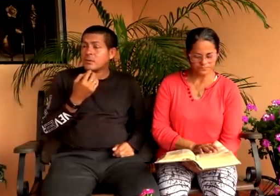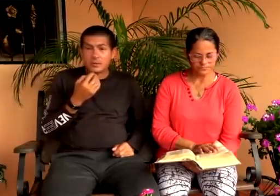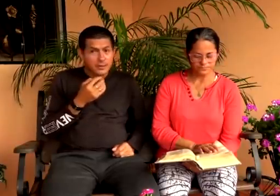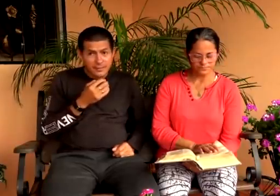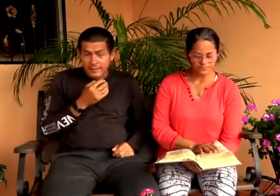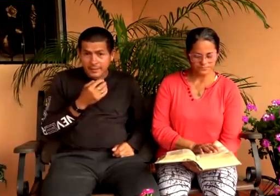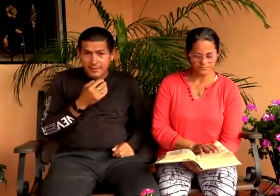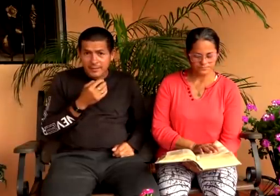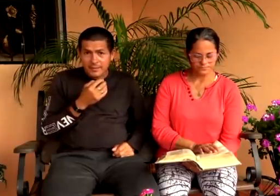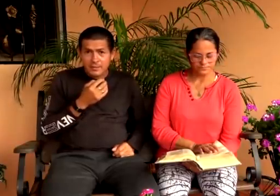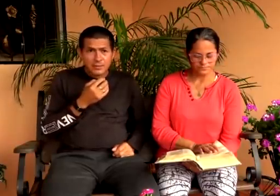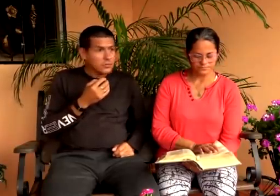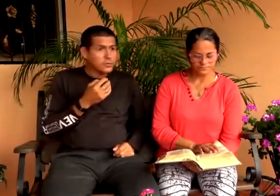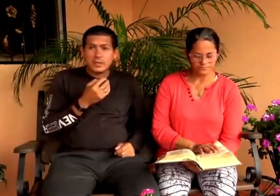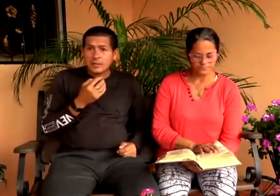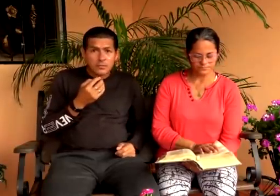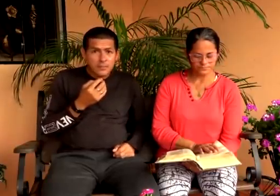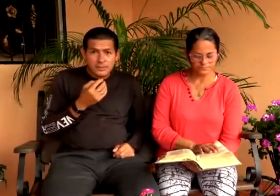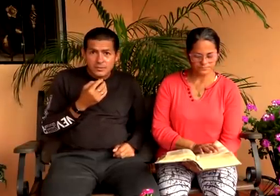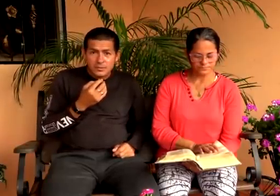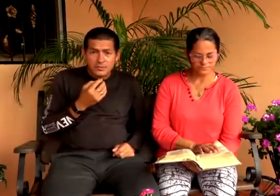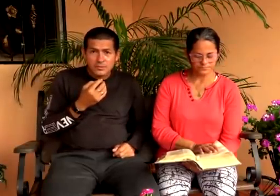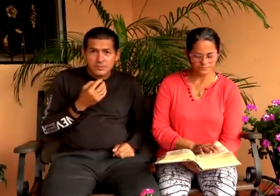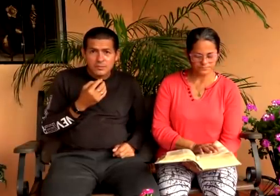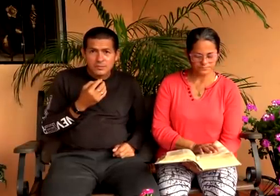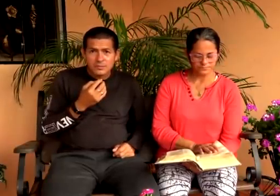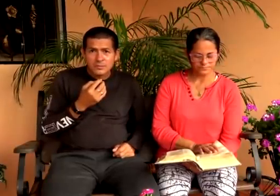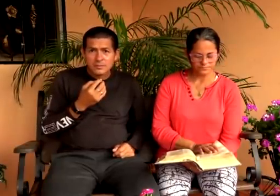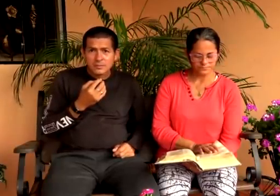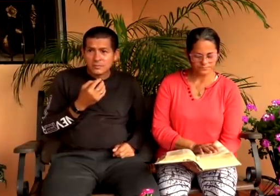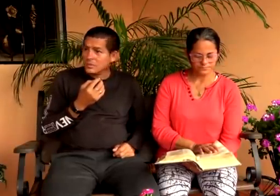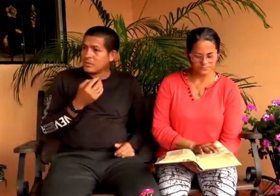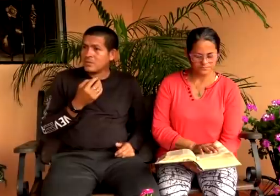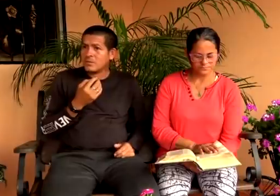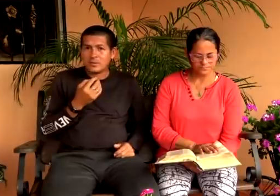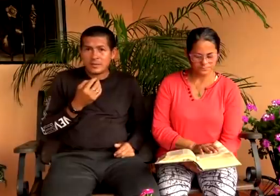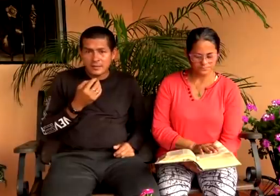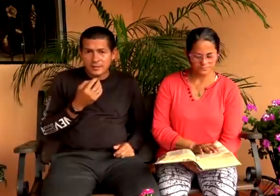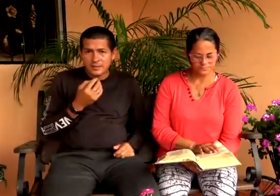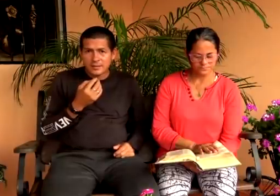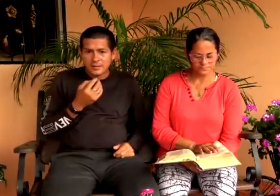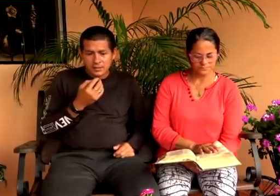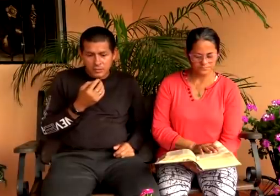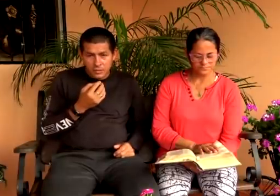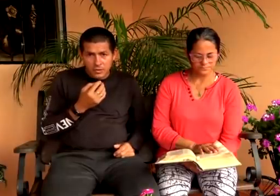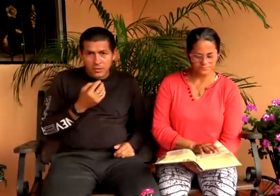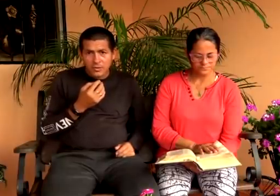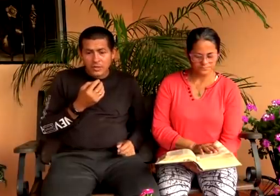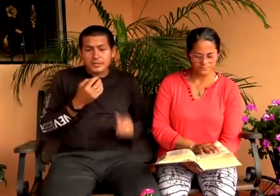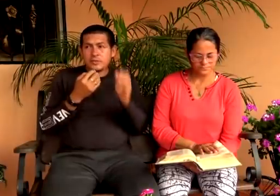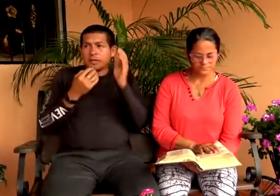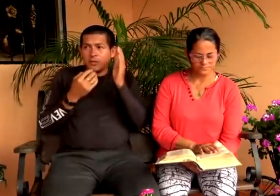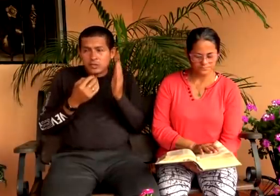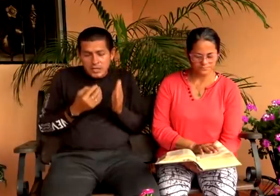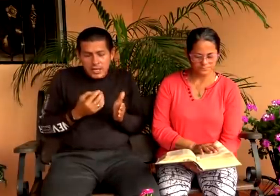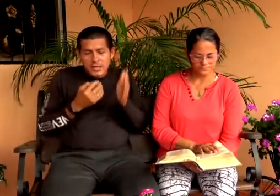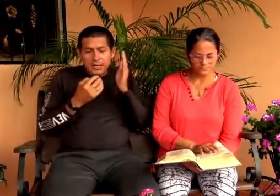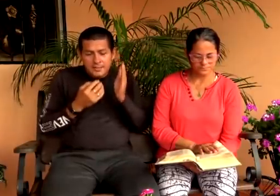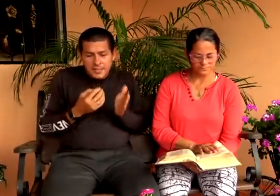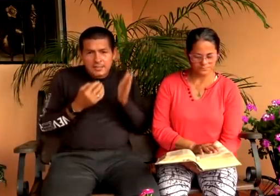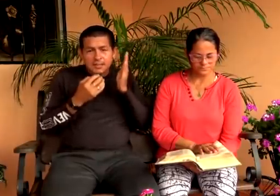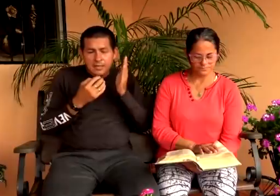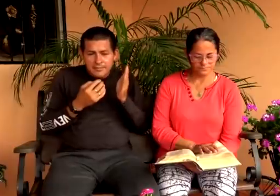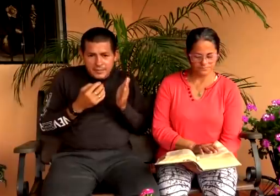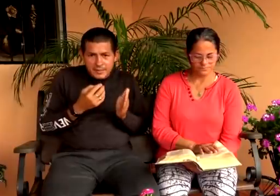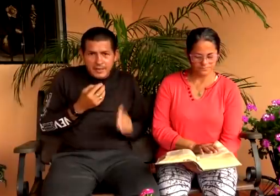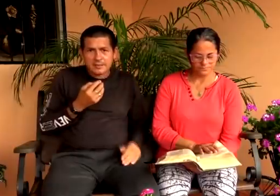misericordia verdad no tiene compasión no los entiende no sino que Dios quiere